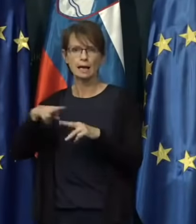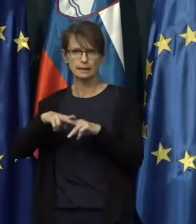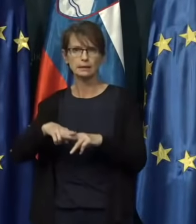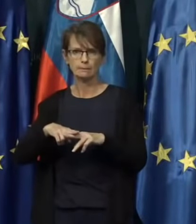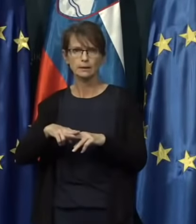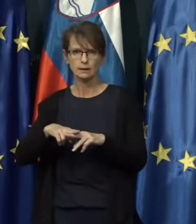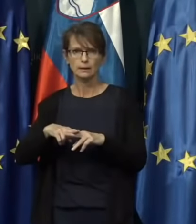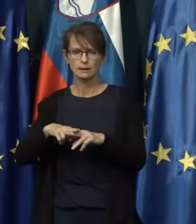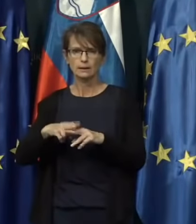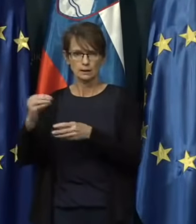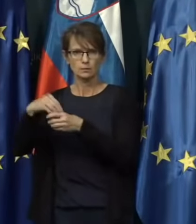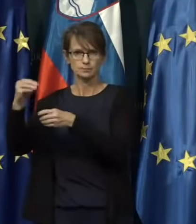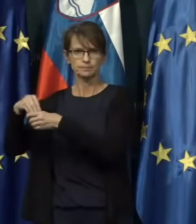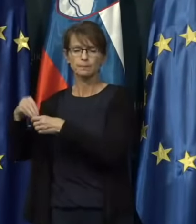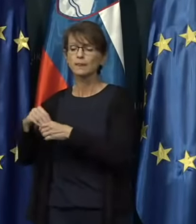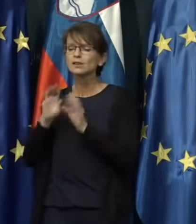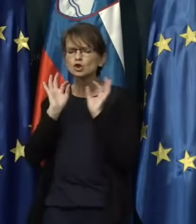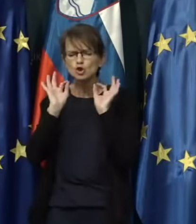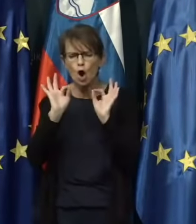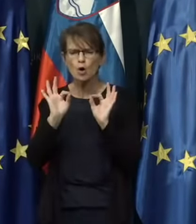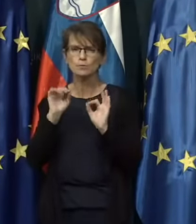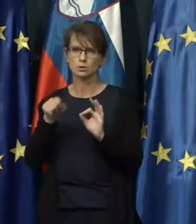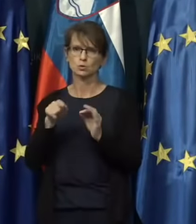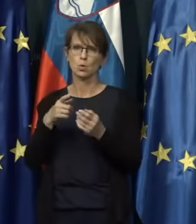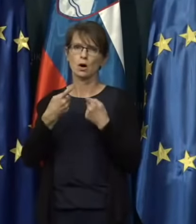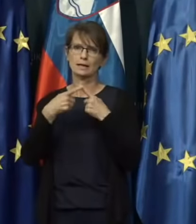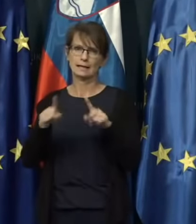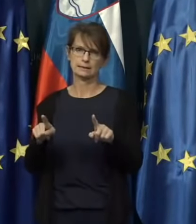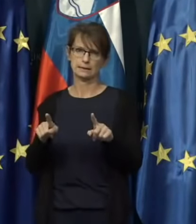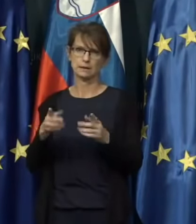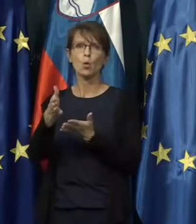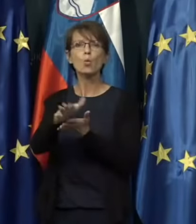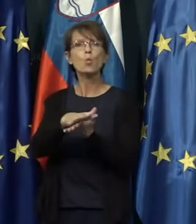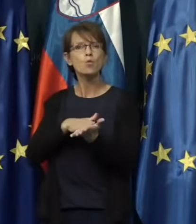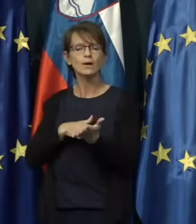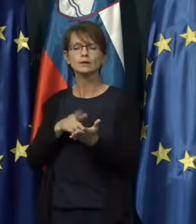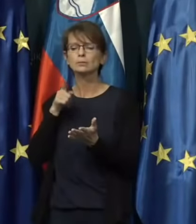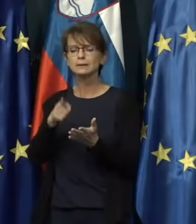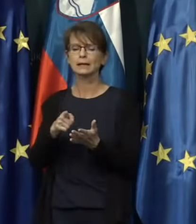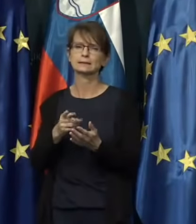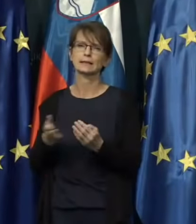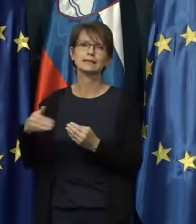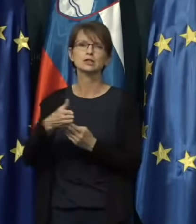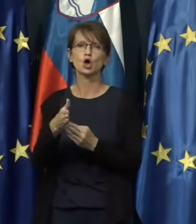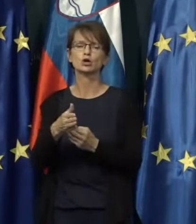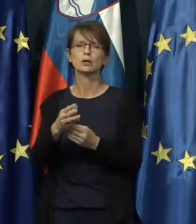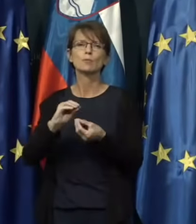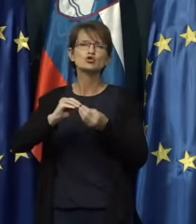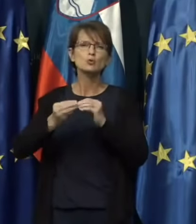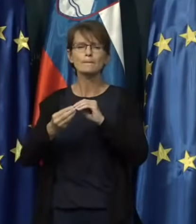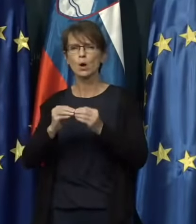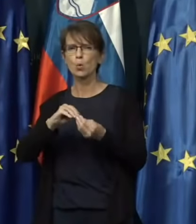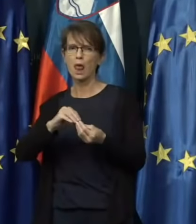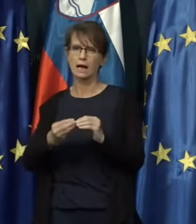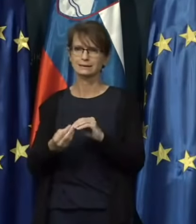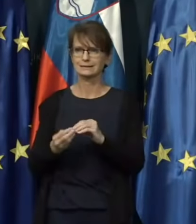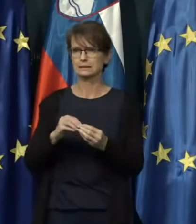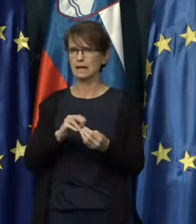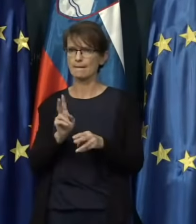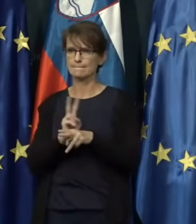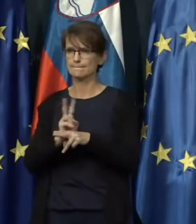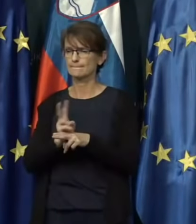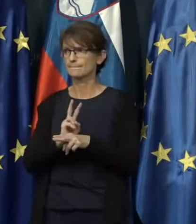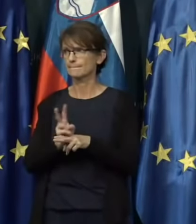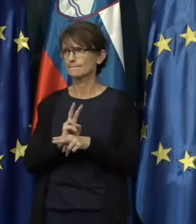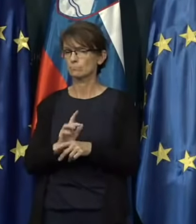da je dobro, da to razliko uvedemo, za to, da se izognemo špekulacijam. Drugo vprašanje pa